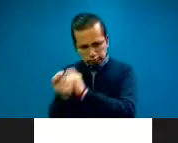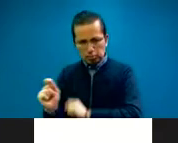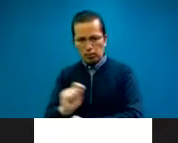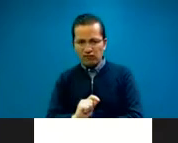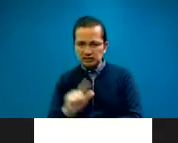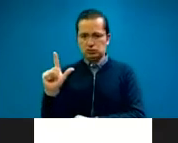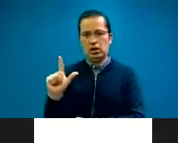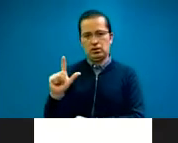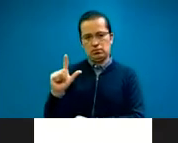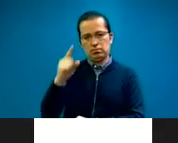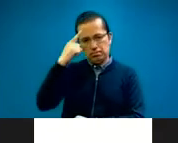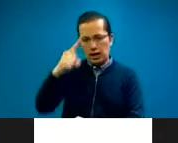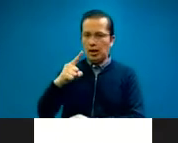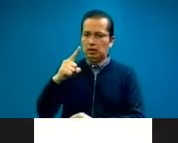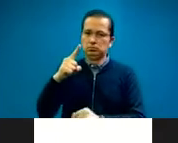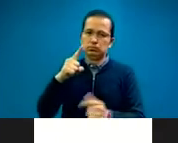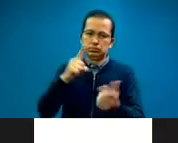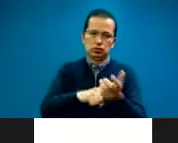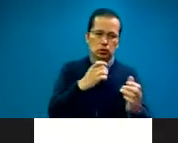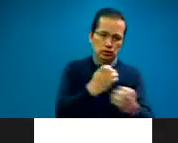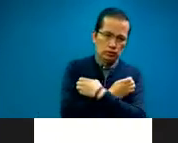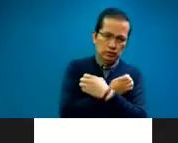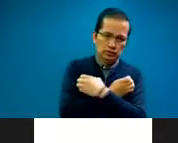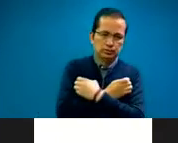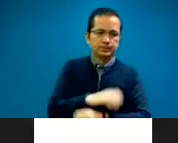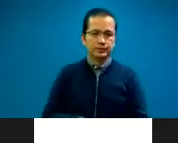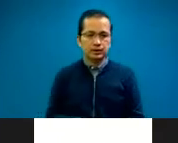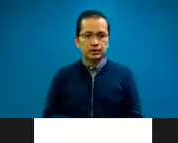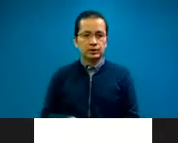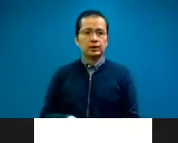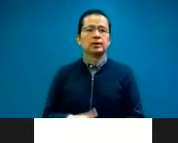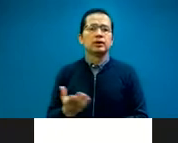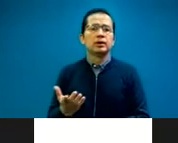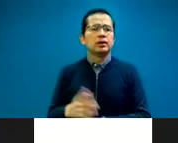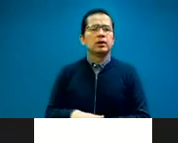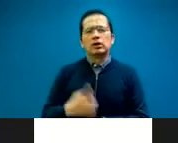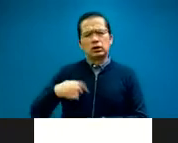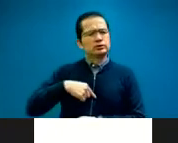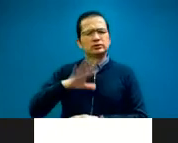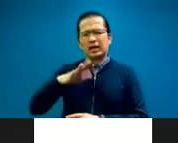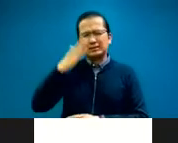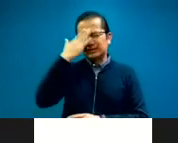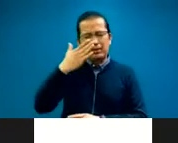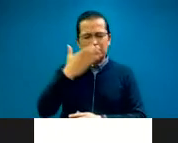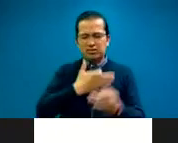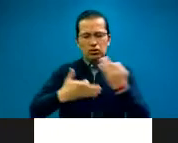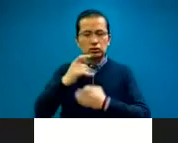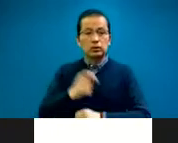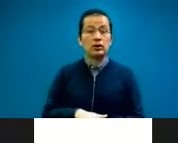sí. Porque fíjate que, bueno, todos lo sabemos, la interpretación en general puede ser tan